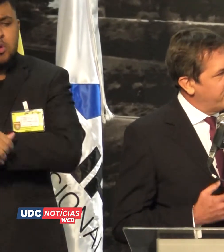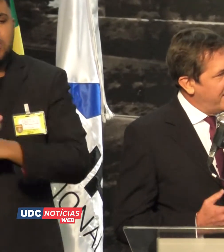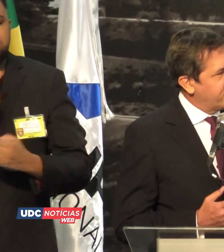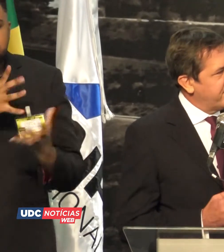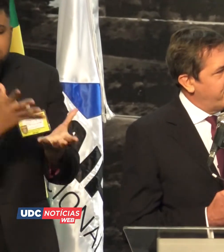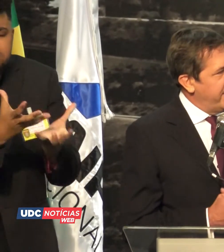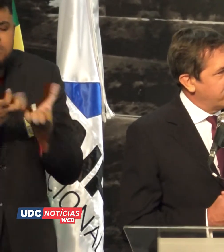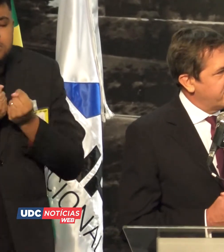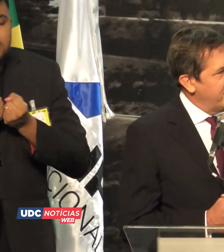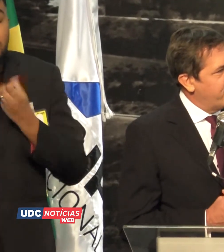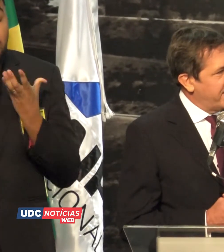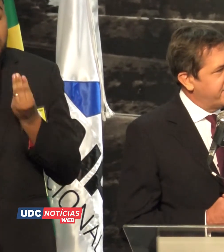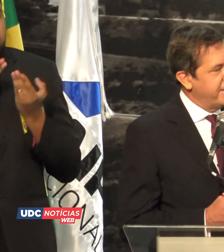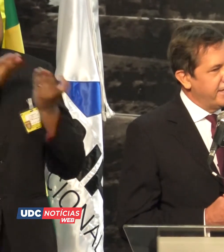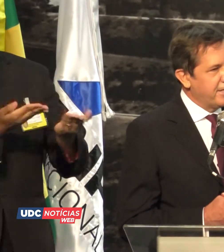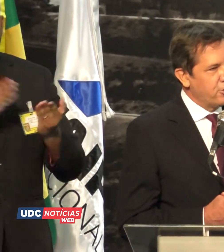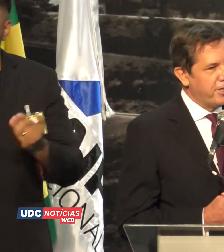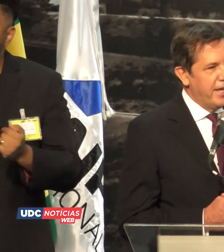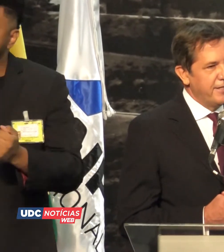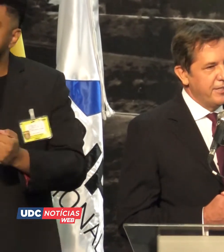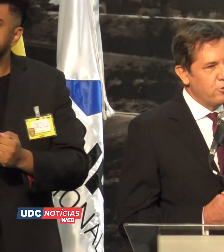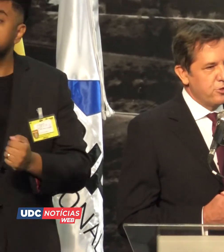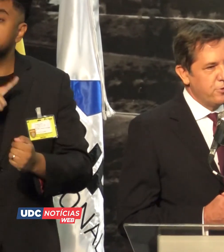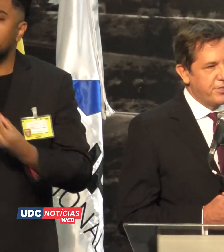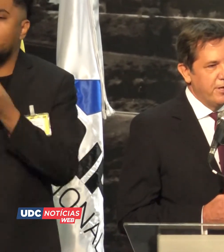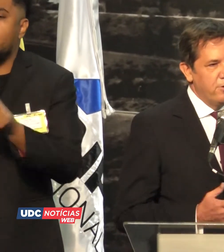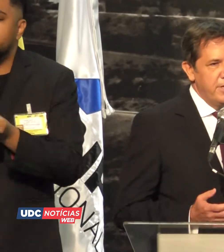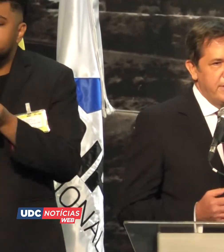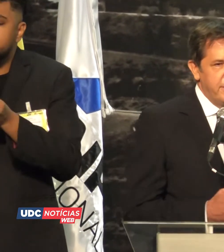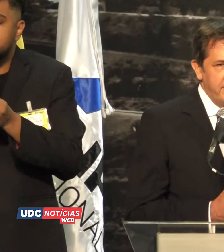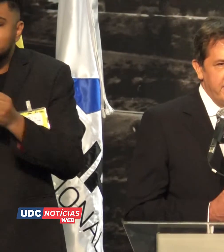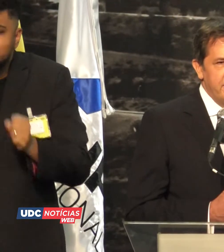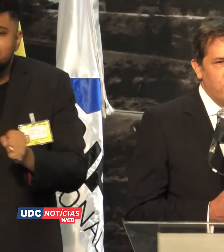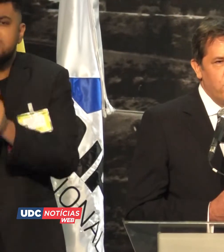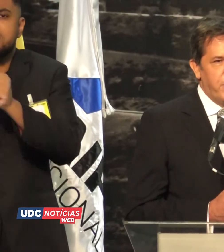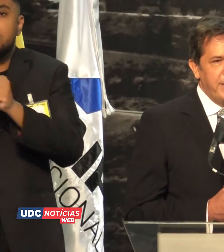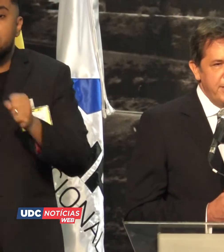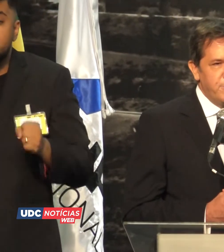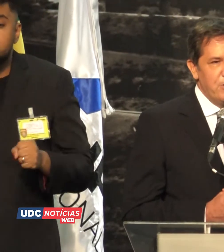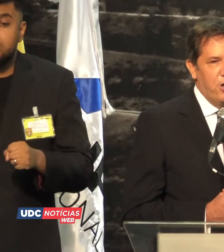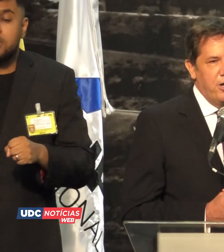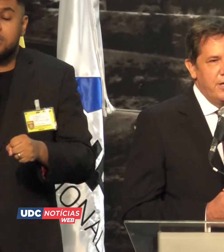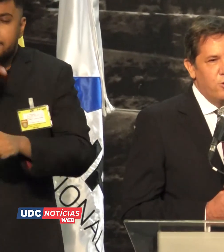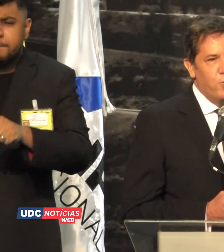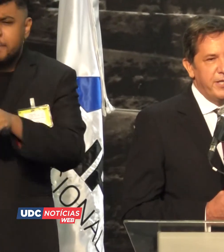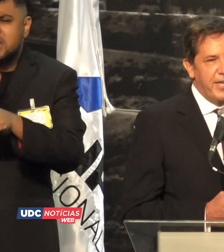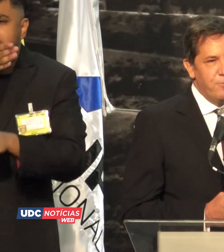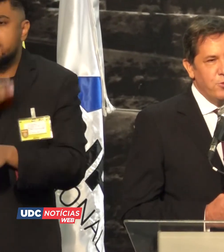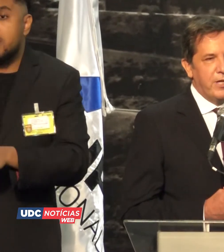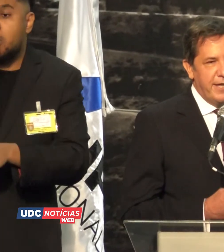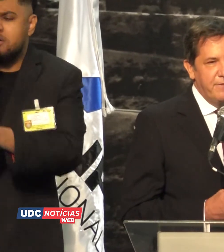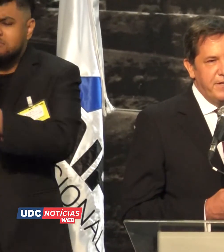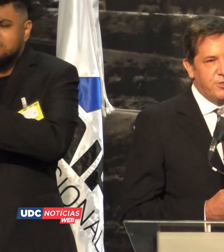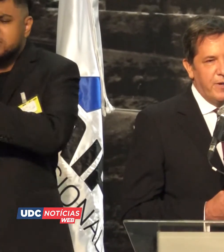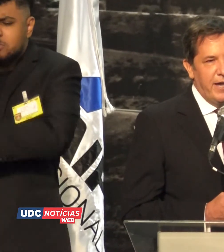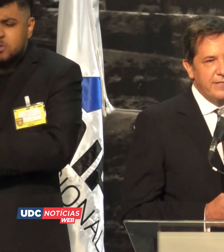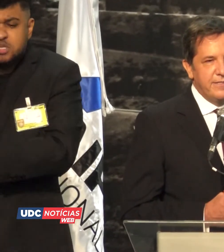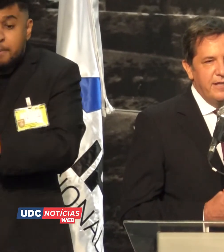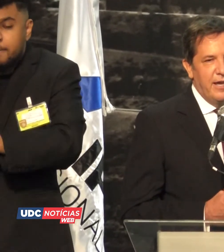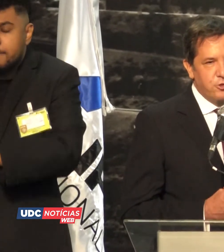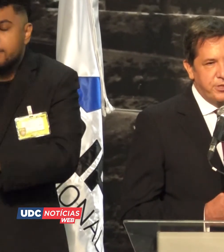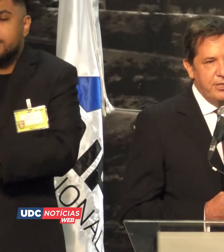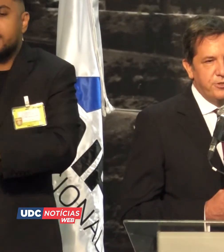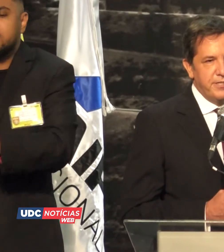acorde de braços abertos para seguir essa jornada de construção de um país melhor, um Itaipu cada vez